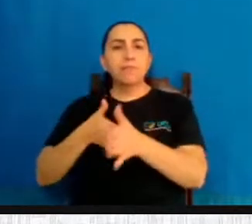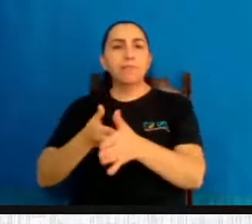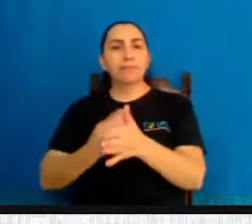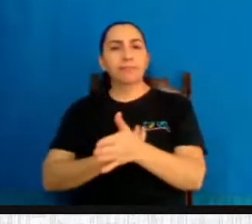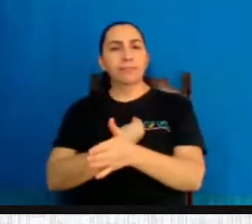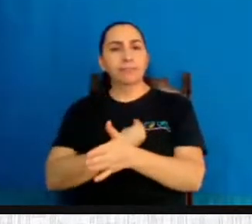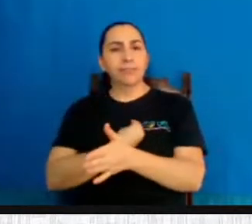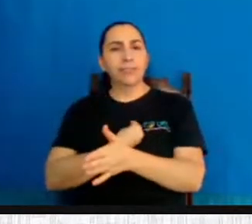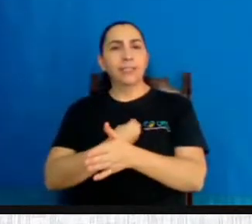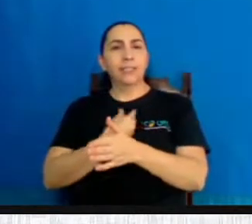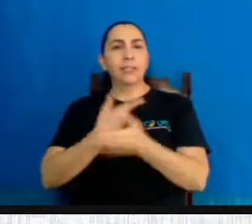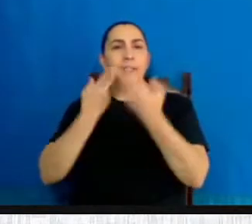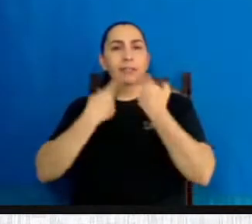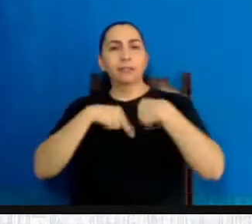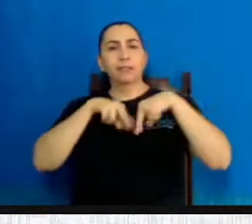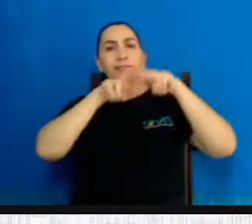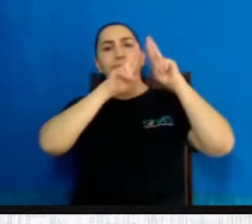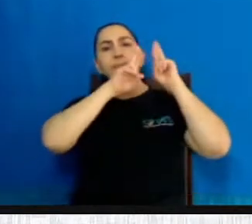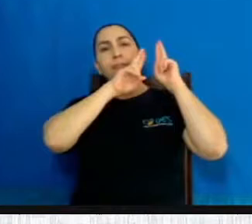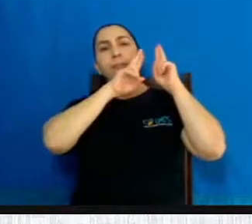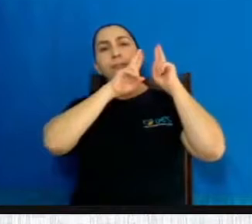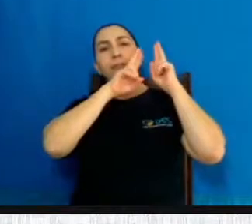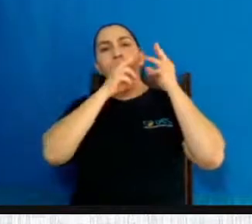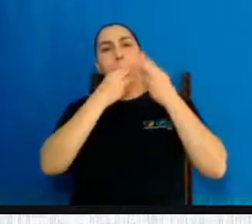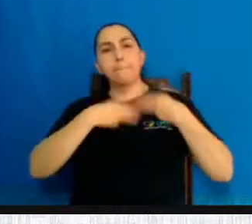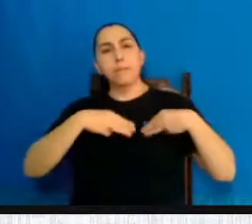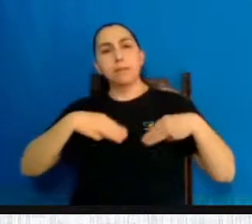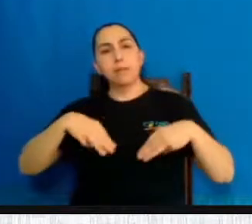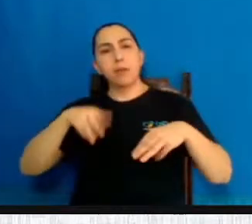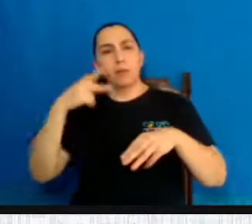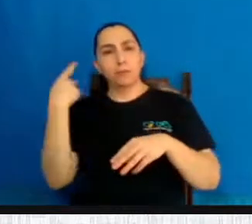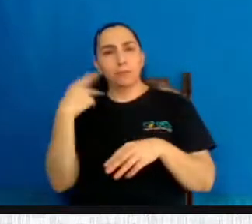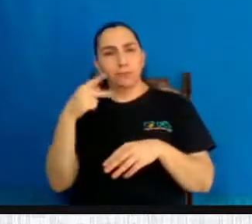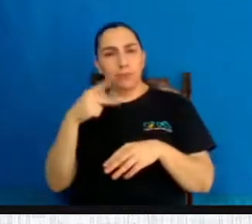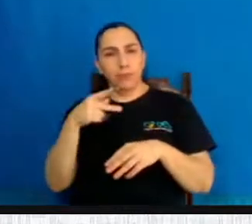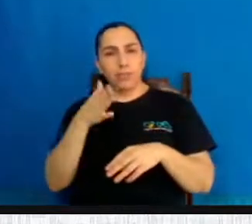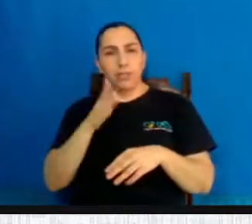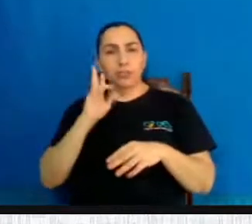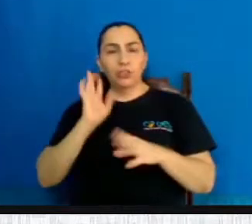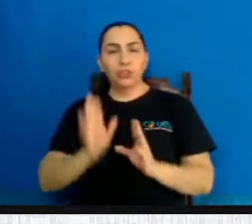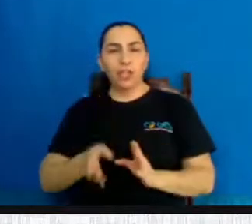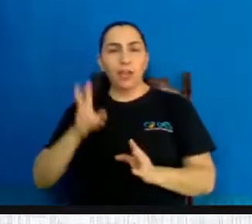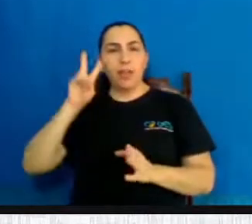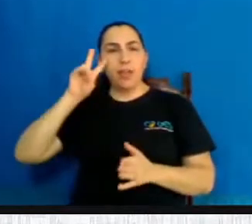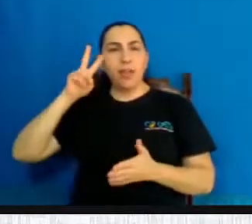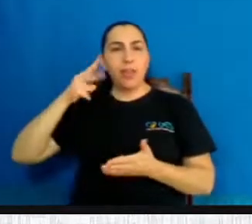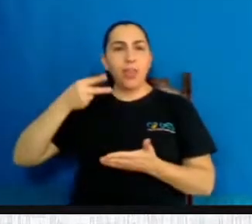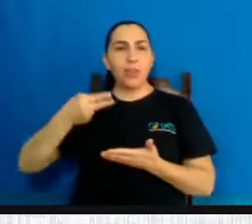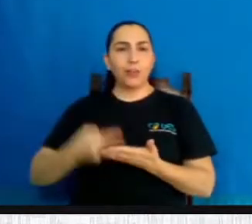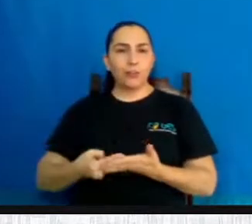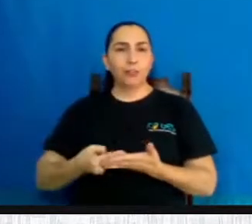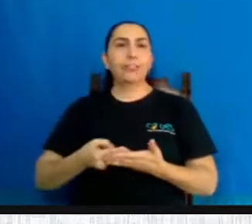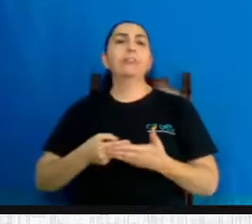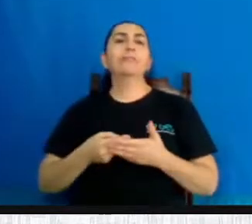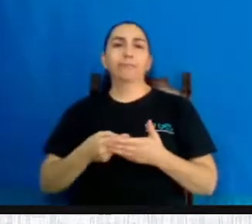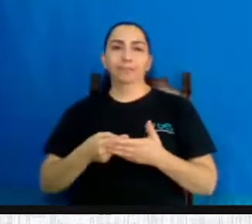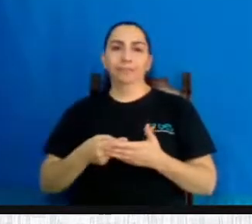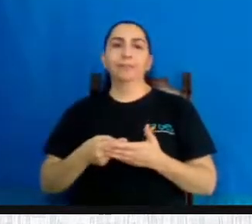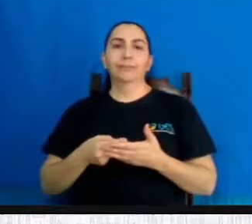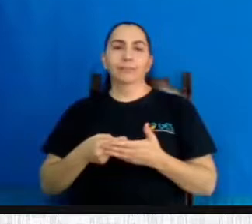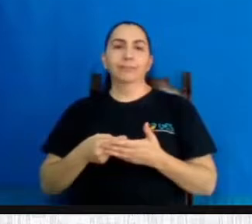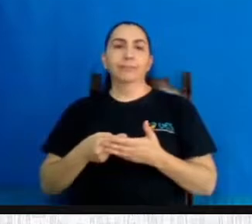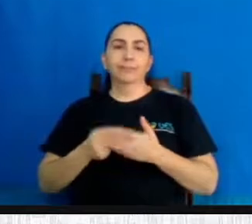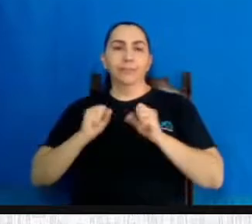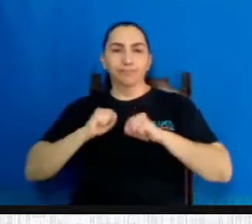com essa missão, que não é uma missão fácil, porém, você já reconheceu, já está ativo, empenhamos,